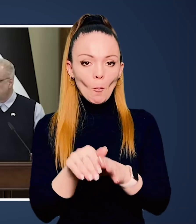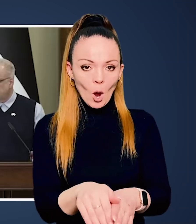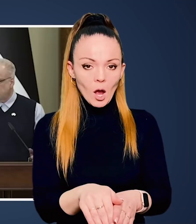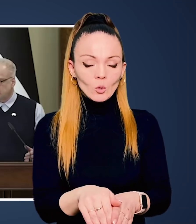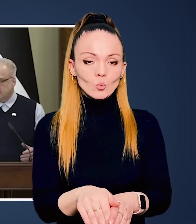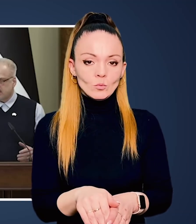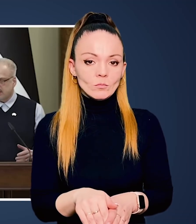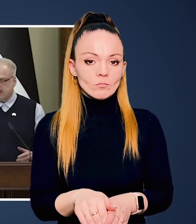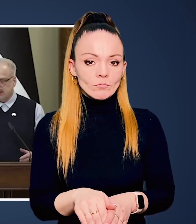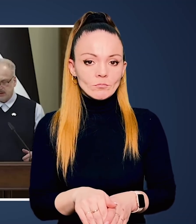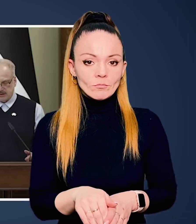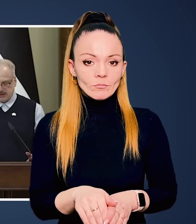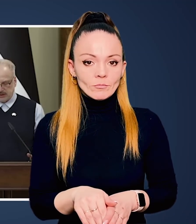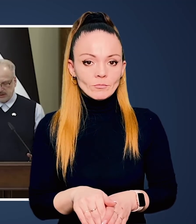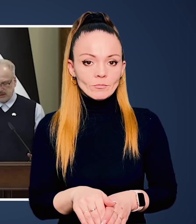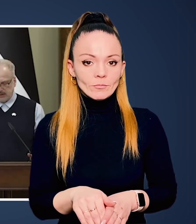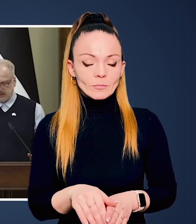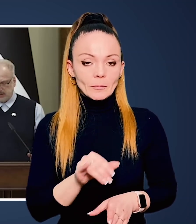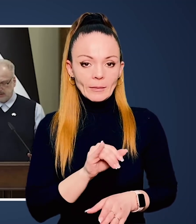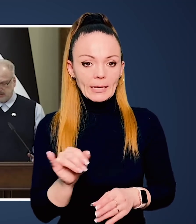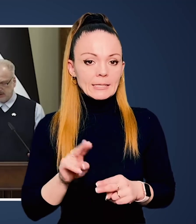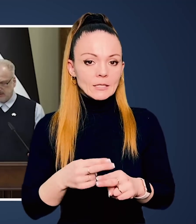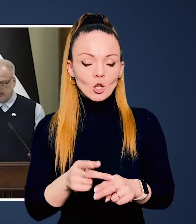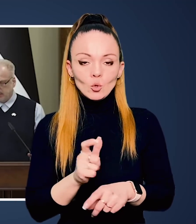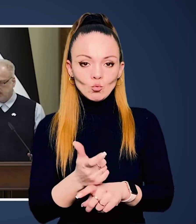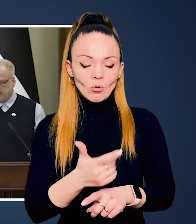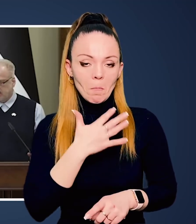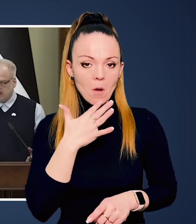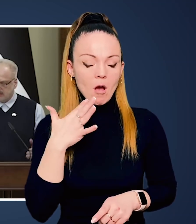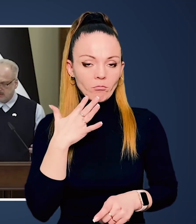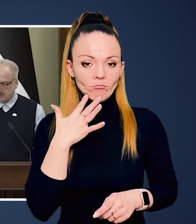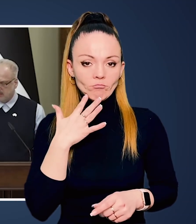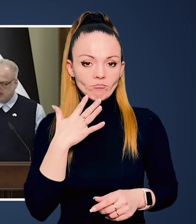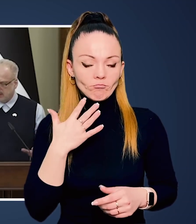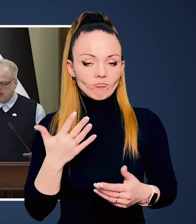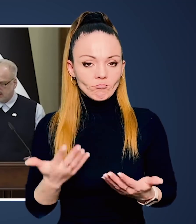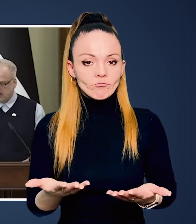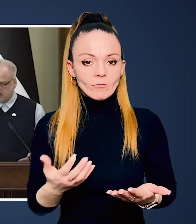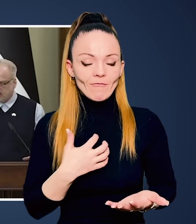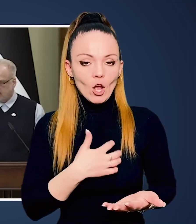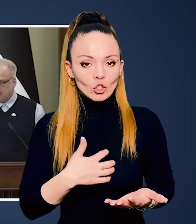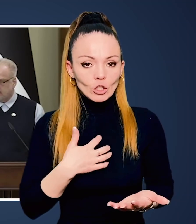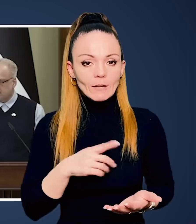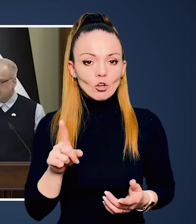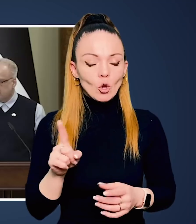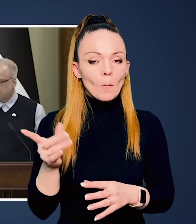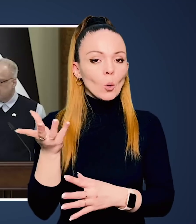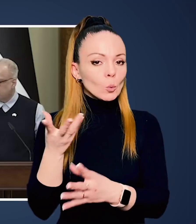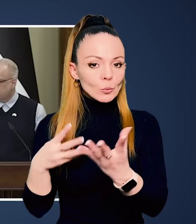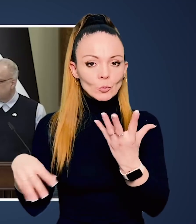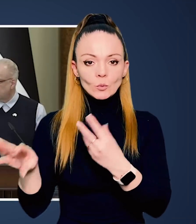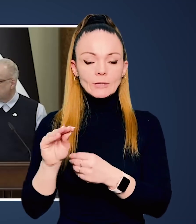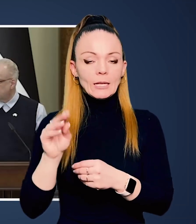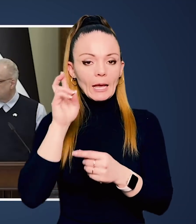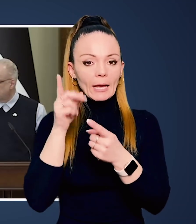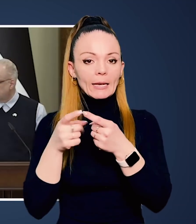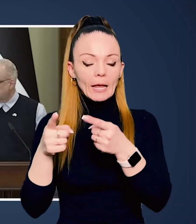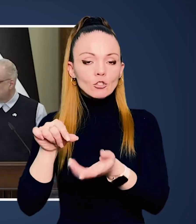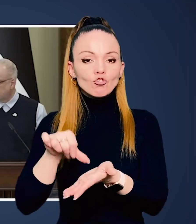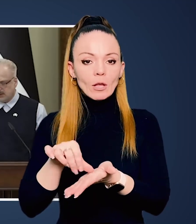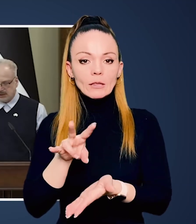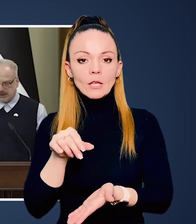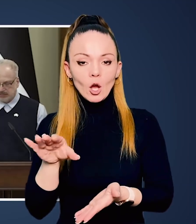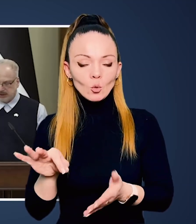що також допомагають, і це дуже багато важить. Важливо, щоб